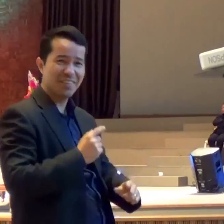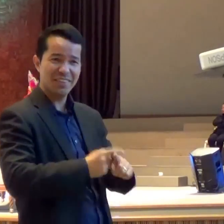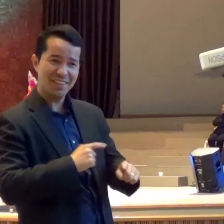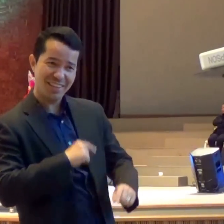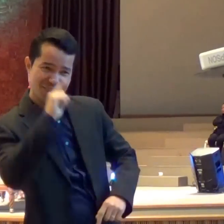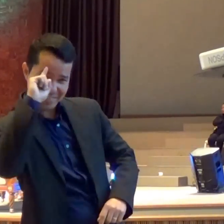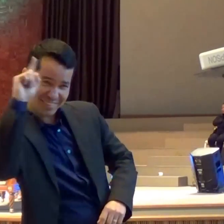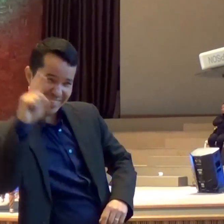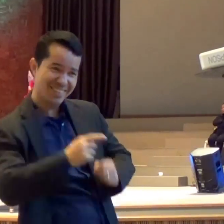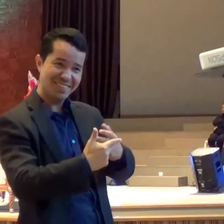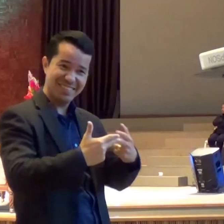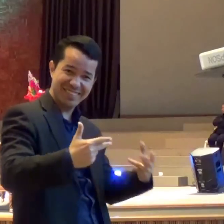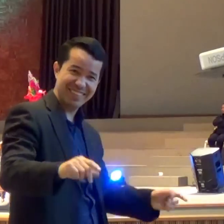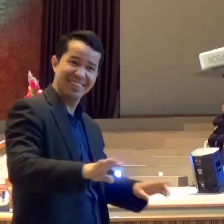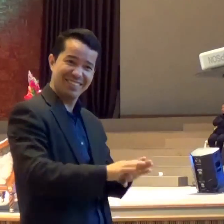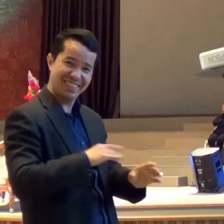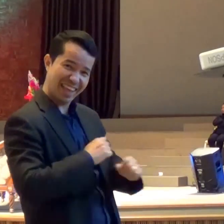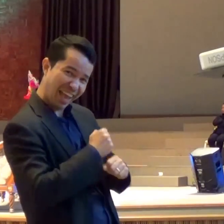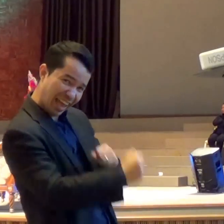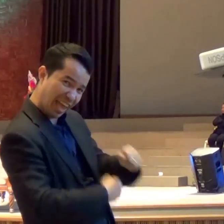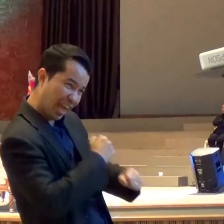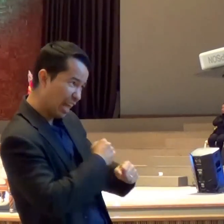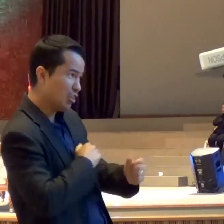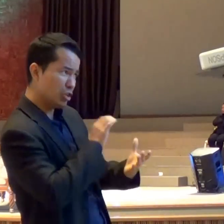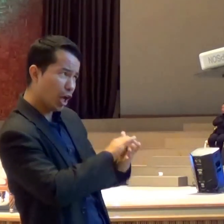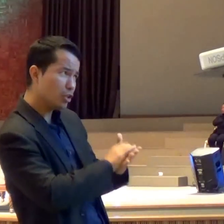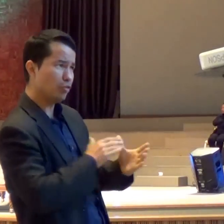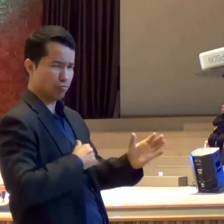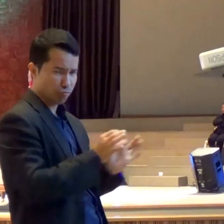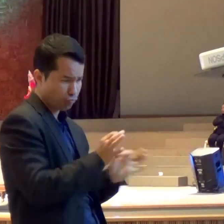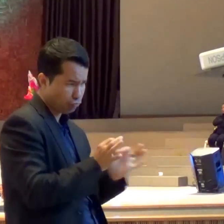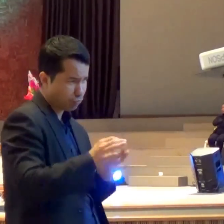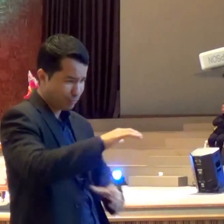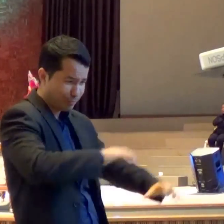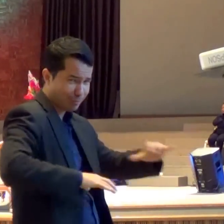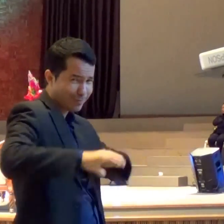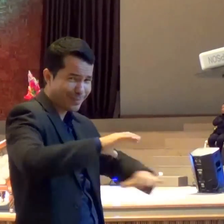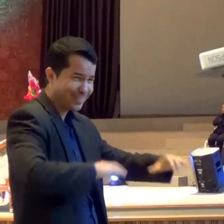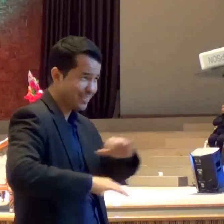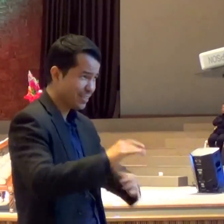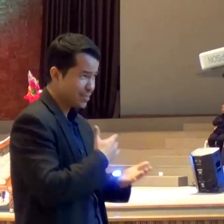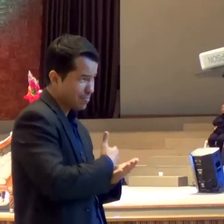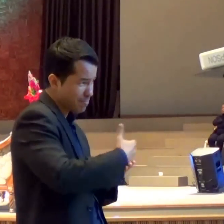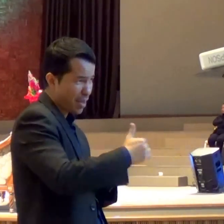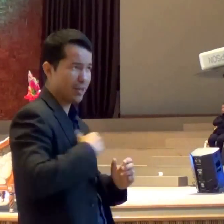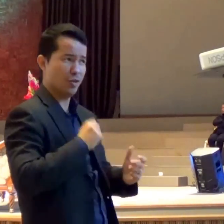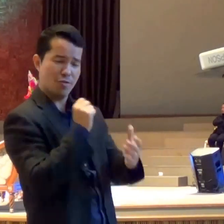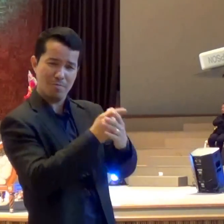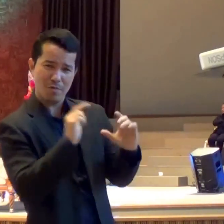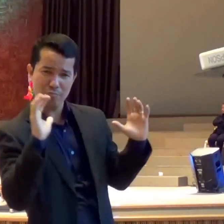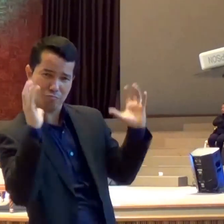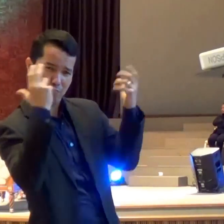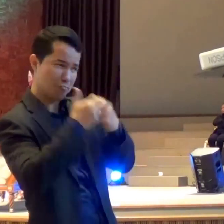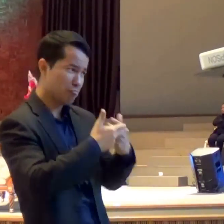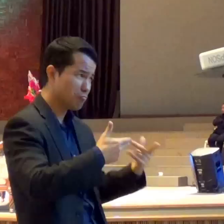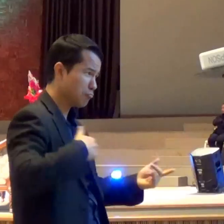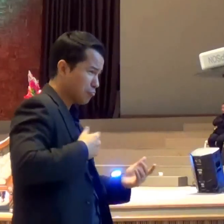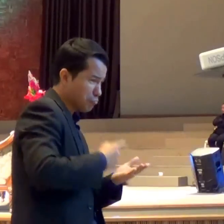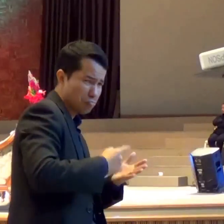De tal ano Nós vamos começar A nos preparar Para isso Vamos comprar enxoval Vamos tentar Comprar os móveis